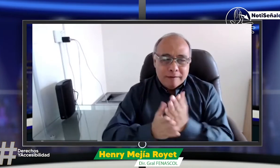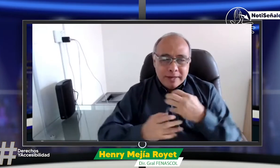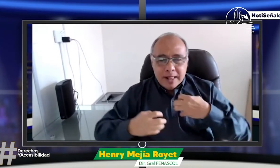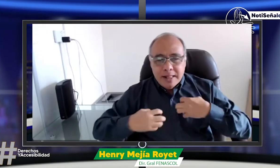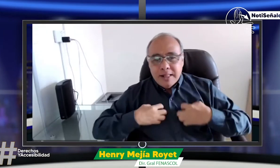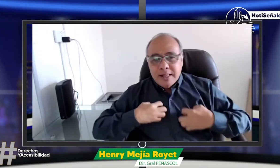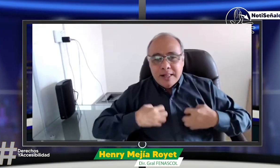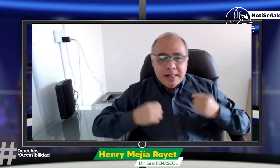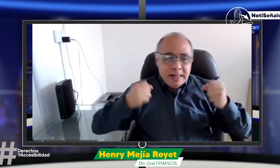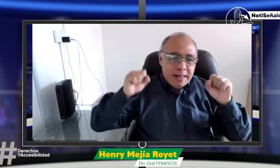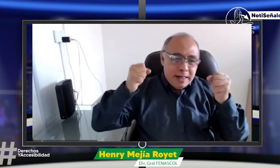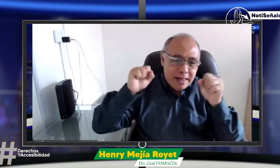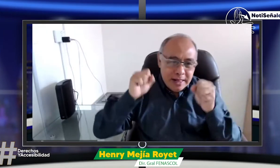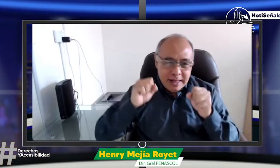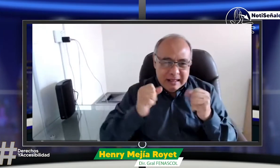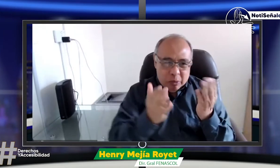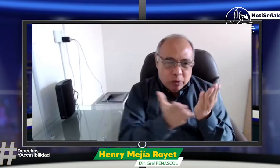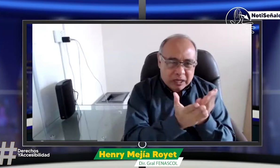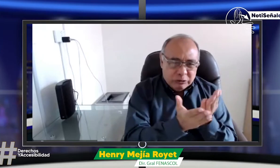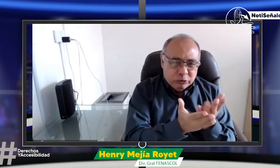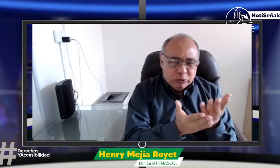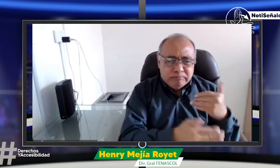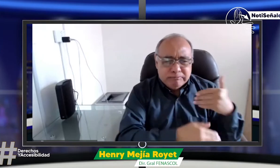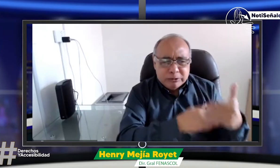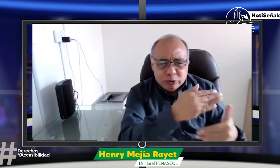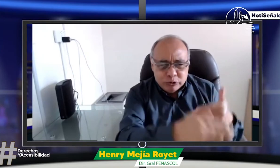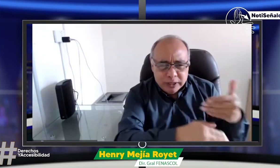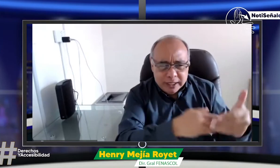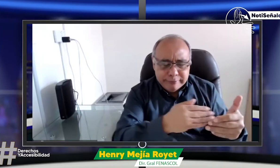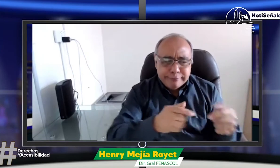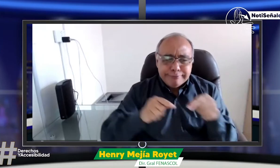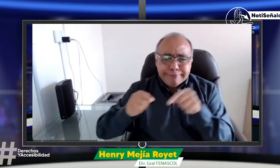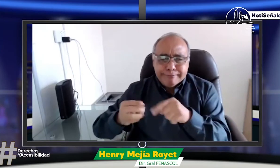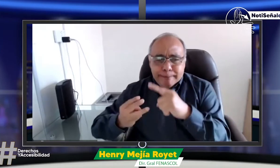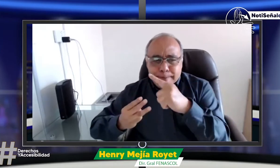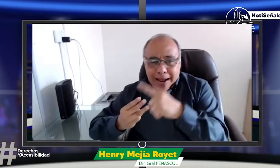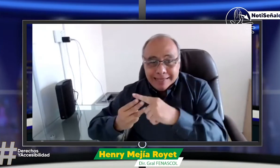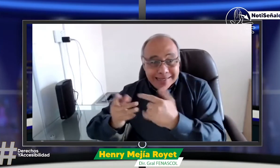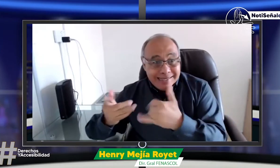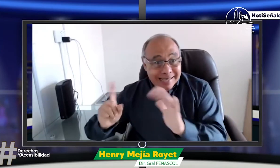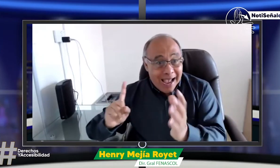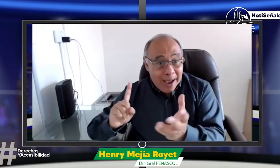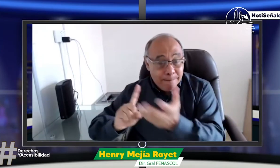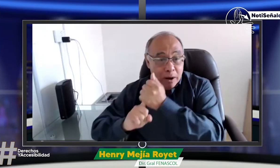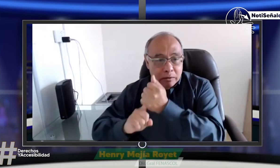licencia de conducción que ha presentado tantas inquietudes para la comunidad sorda.